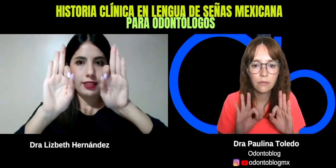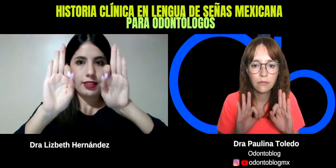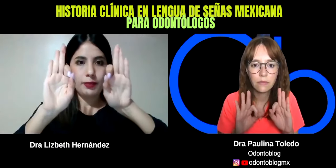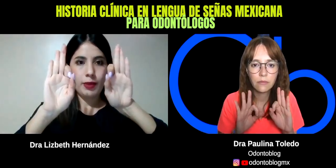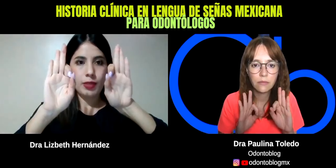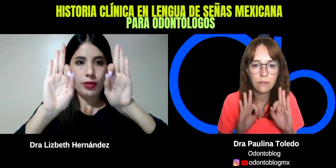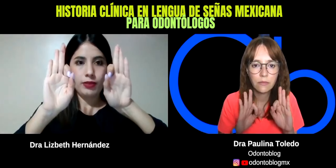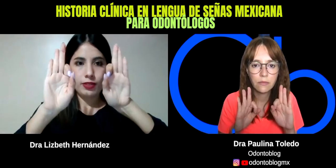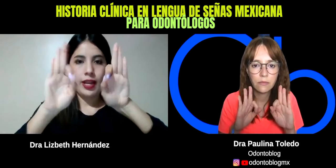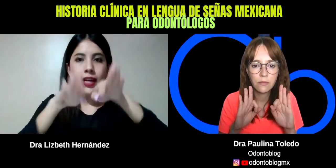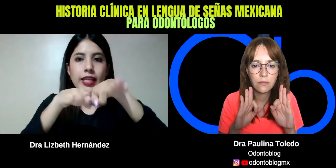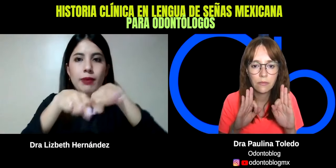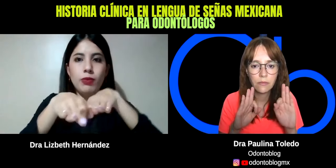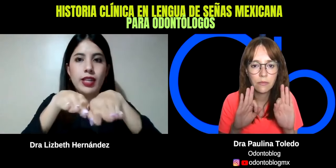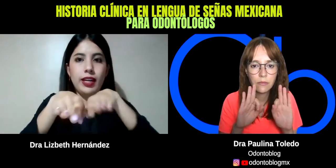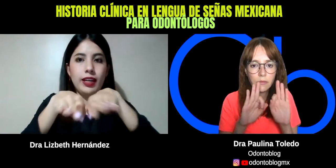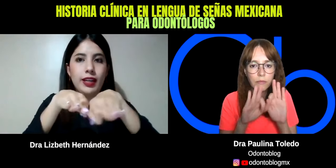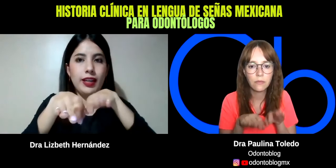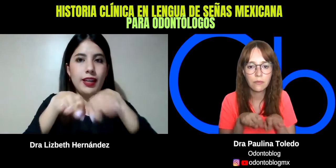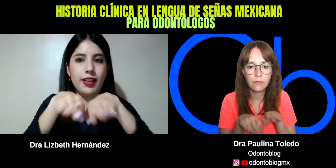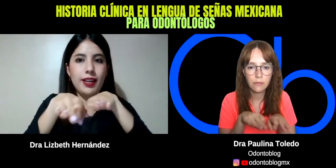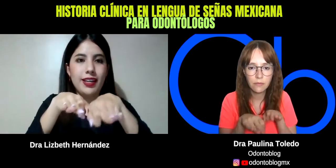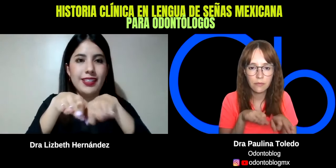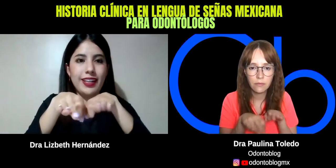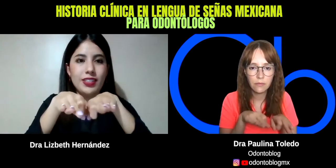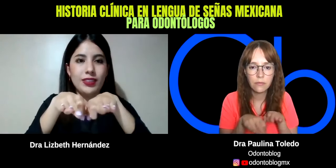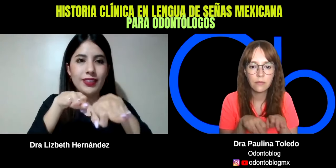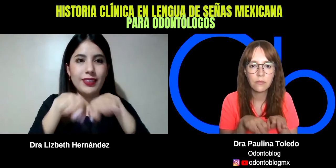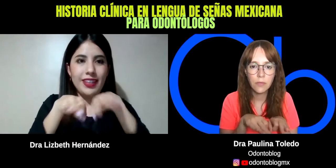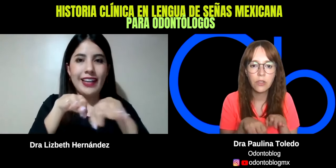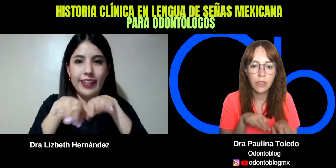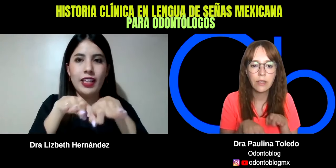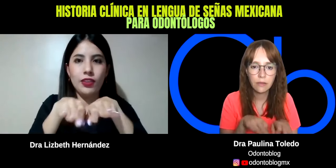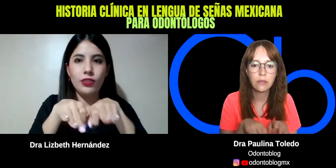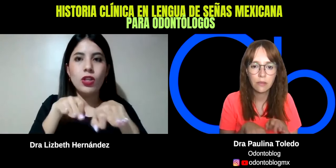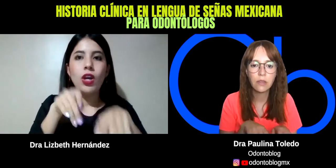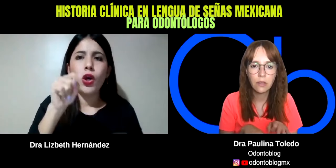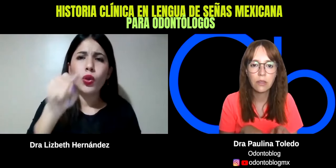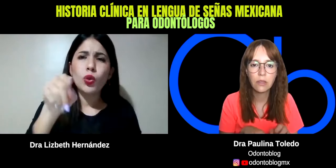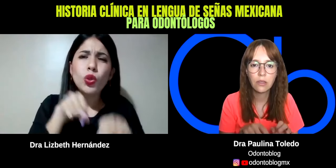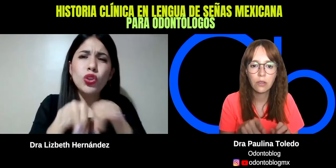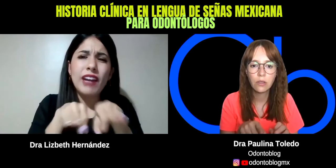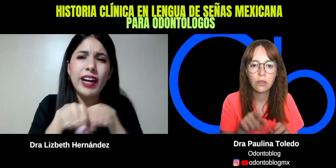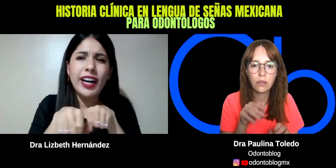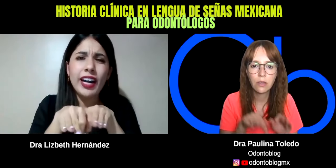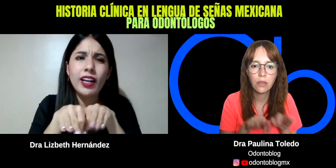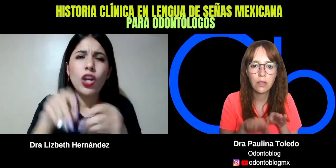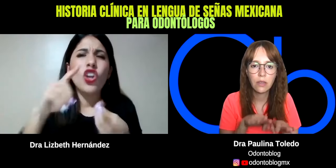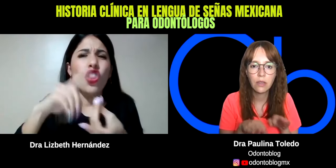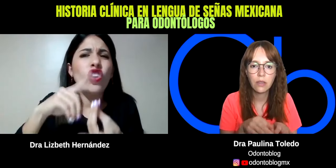vamos a poner nuestro... Ajá. Y vamos a hacer esto, alternándolos. Tú, trabajar, ¿dónde?